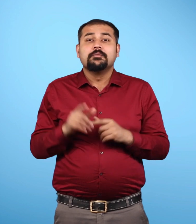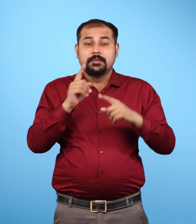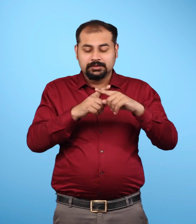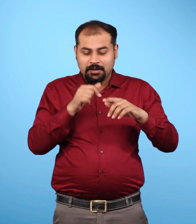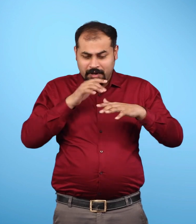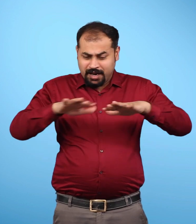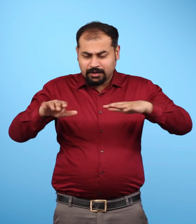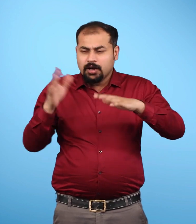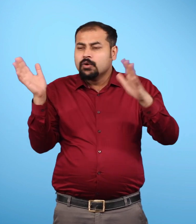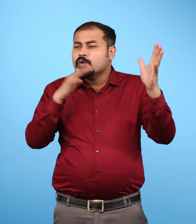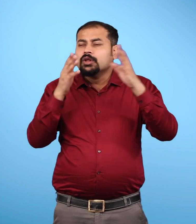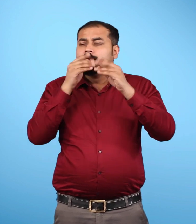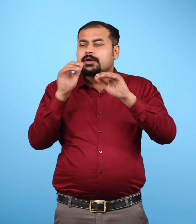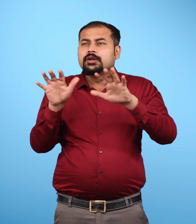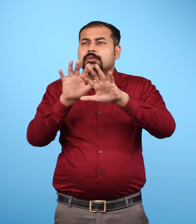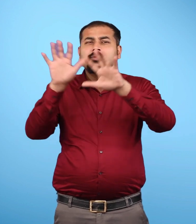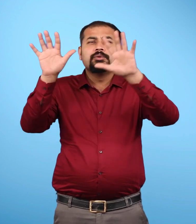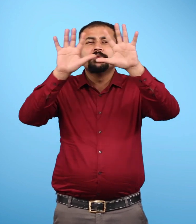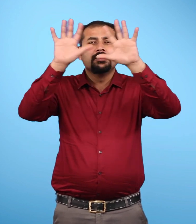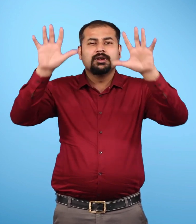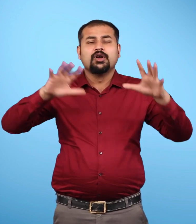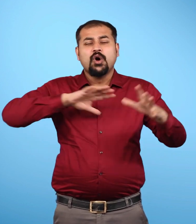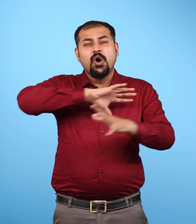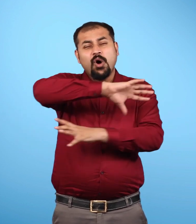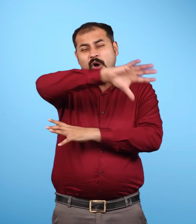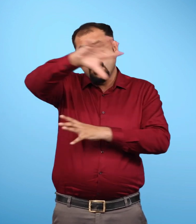तथा वायू मंडल की जलवाश्प सभी सम्मिलित हैं